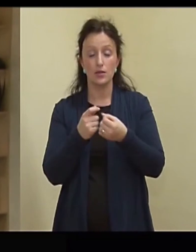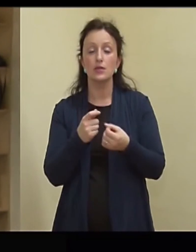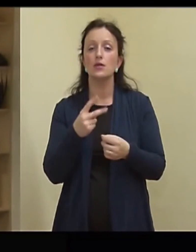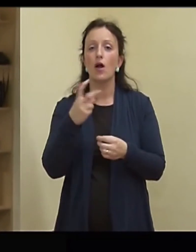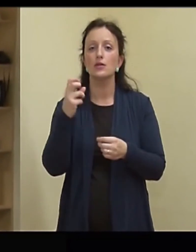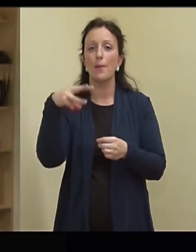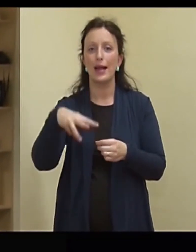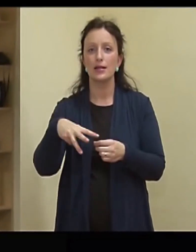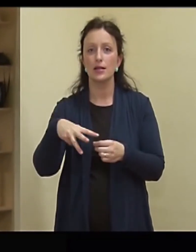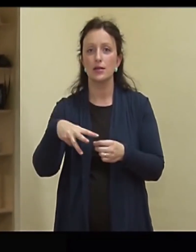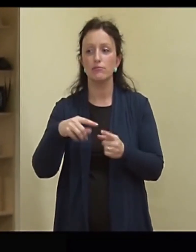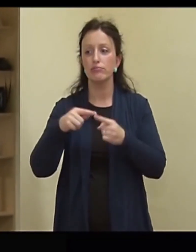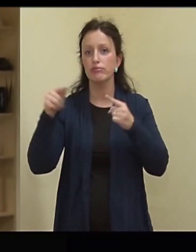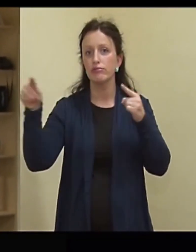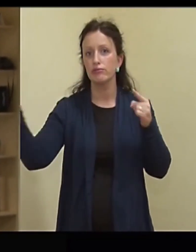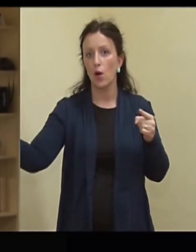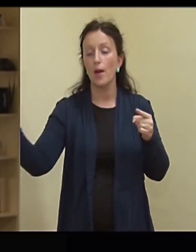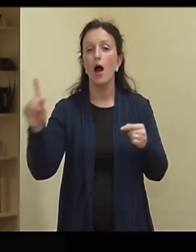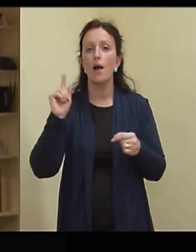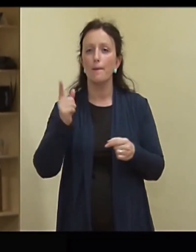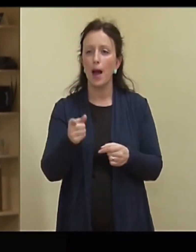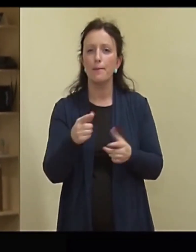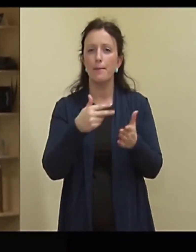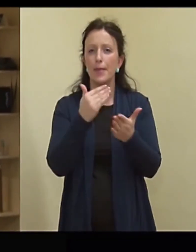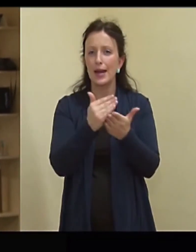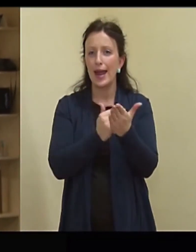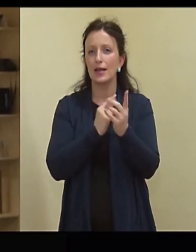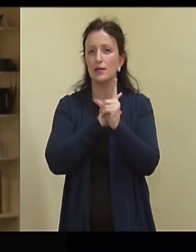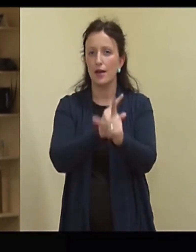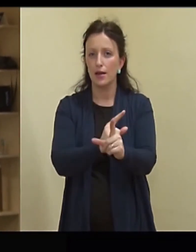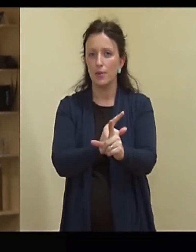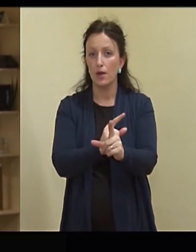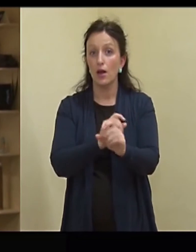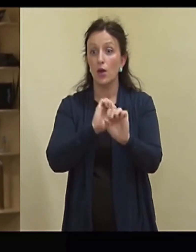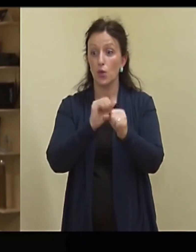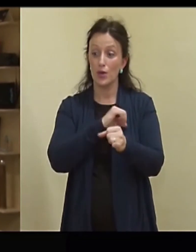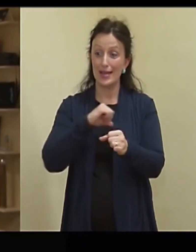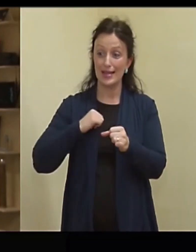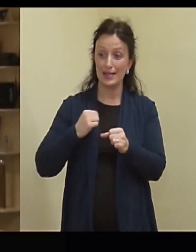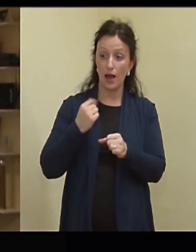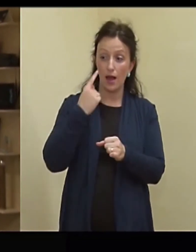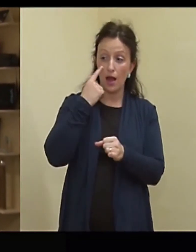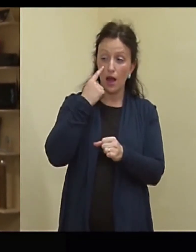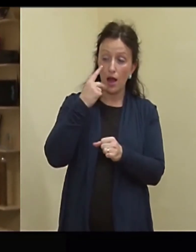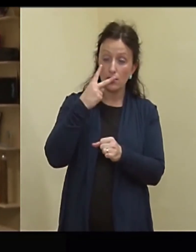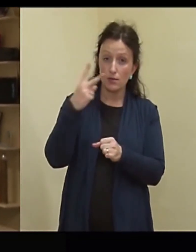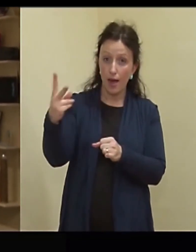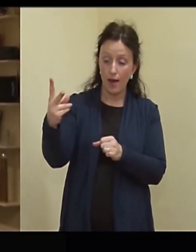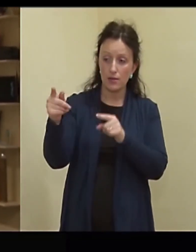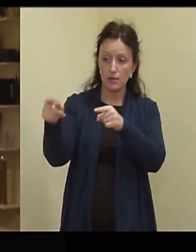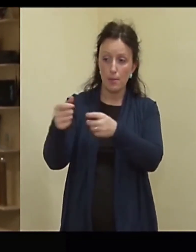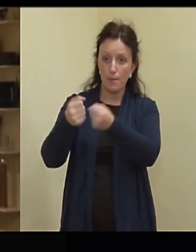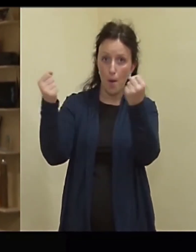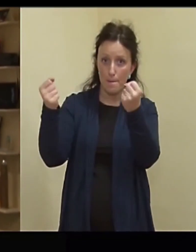Aga seal on see, et jälgige sellist reeglit. Nii kaua, kui teie näete lõhkekeha, nii kaua